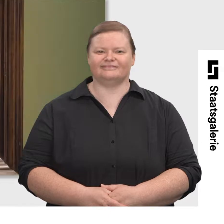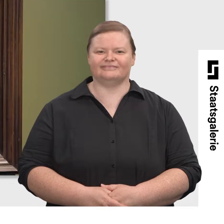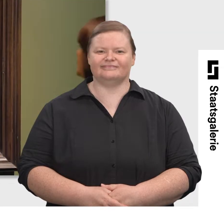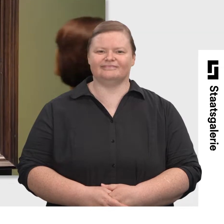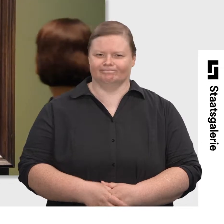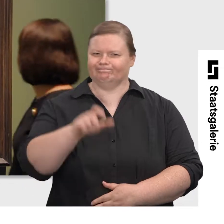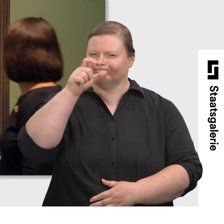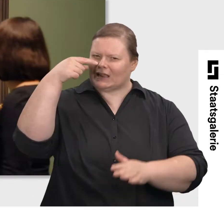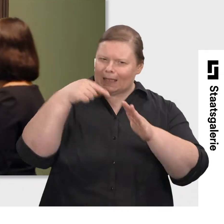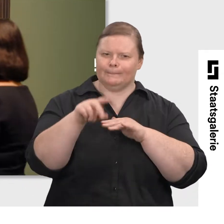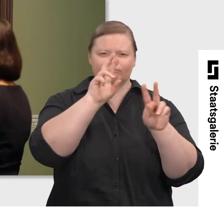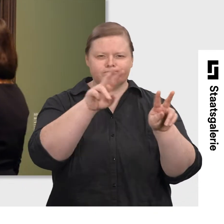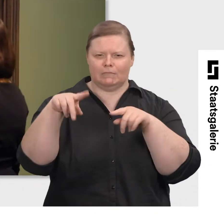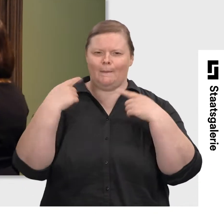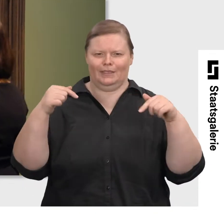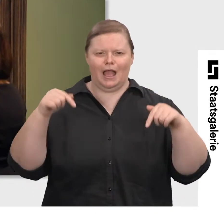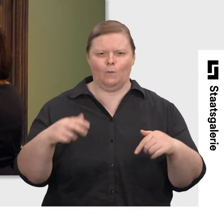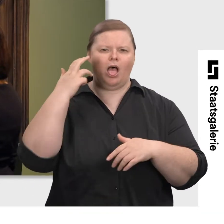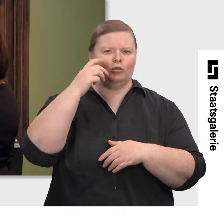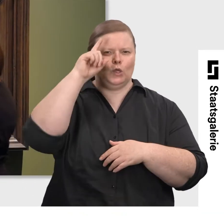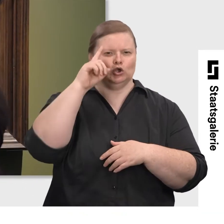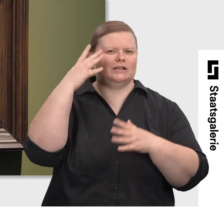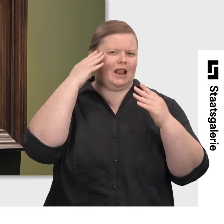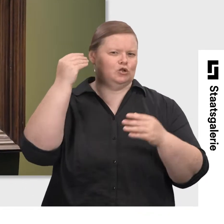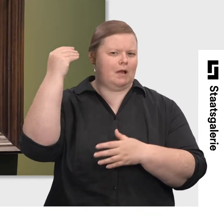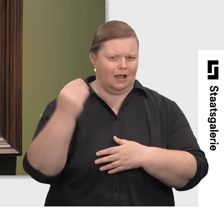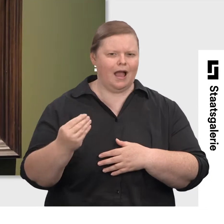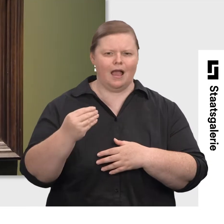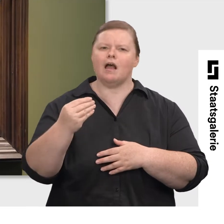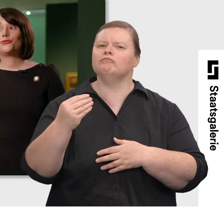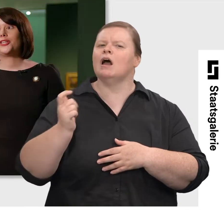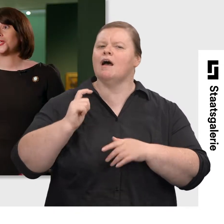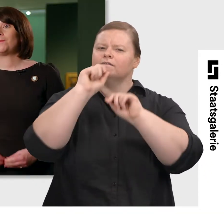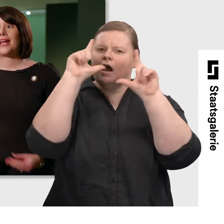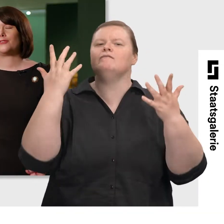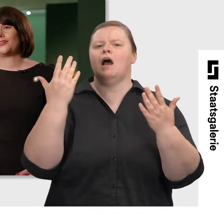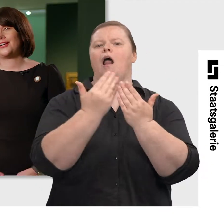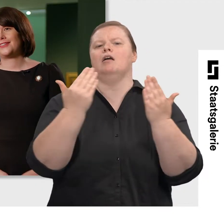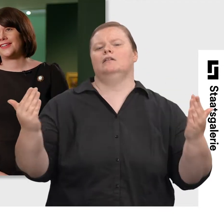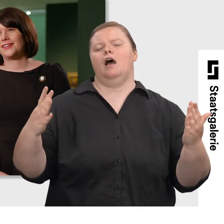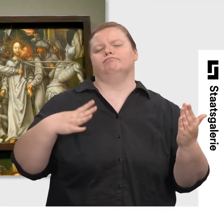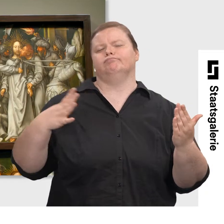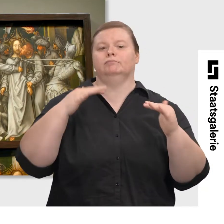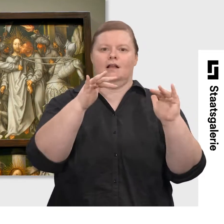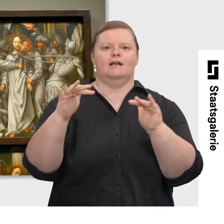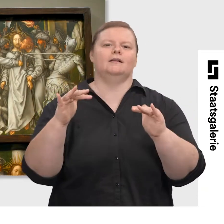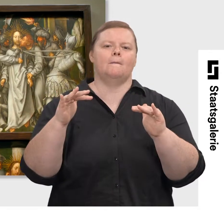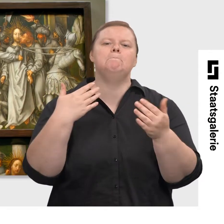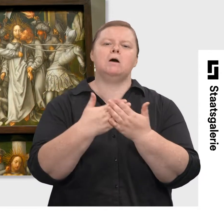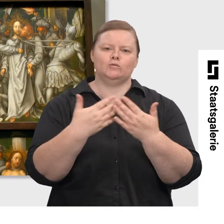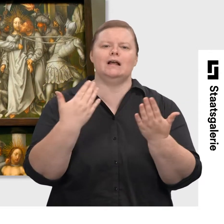Die Besucherinnen und Besucher der Abteilung Altdeutsche und Niederlandische Malerei erwarten natürlich prachtvolle Altäre. Zum Beispiel